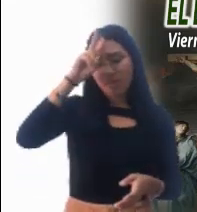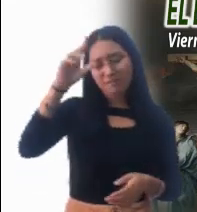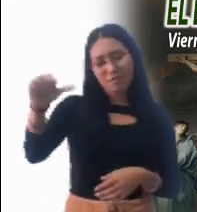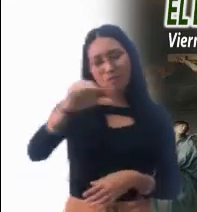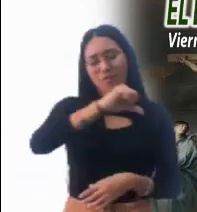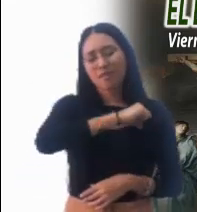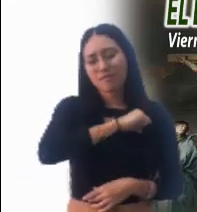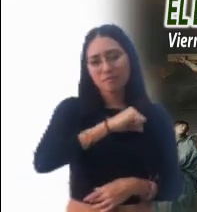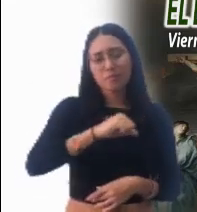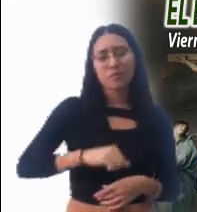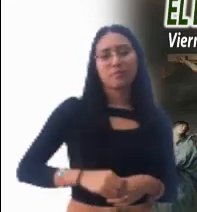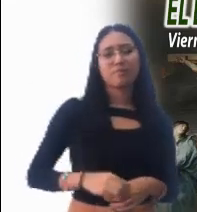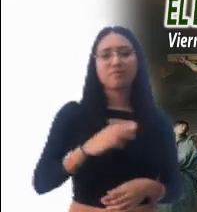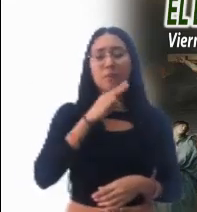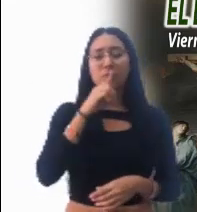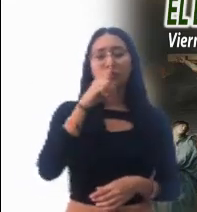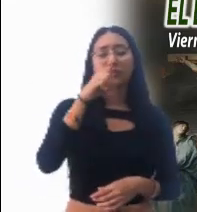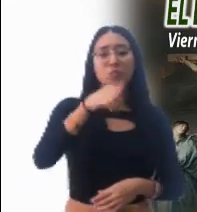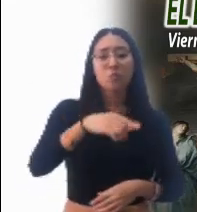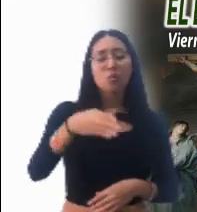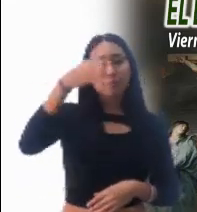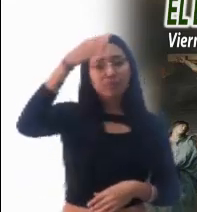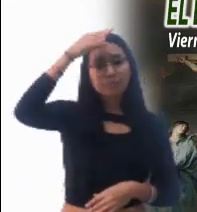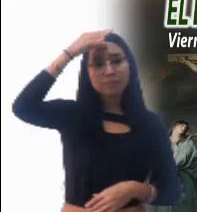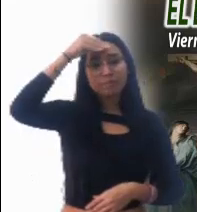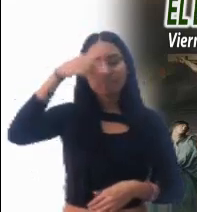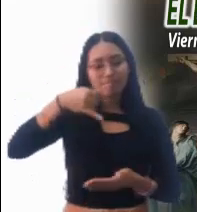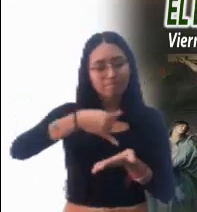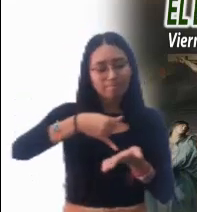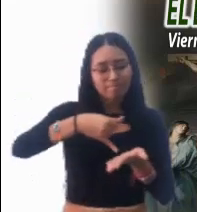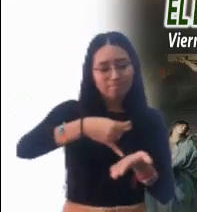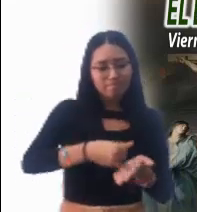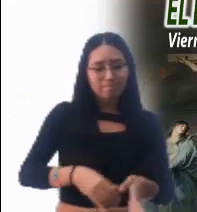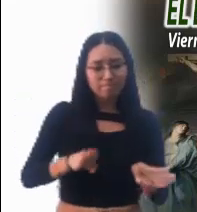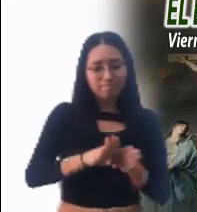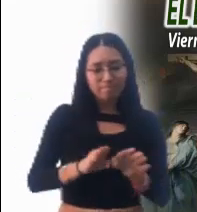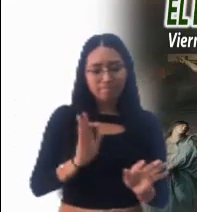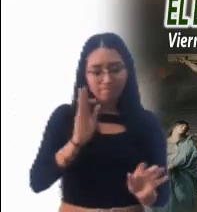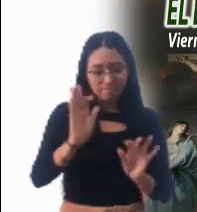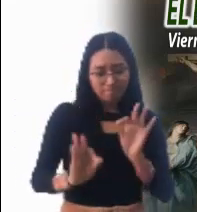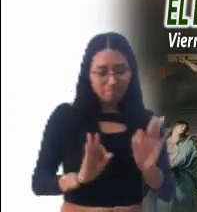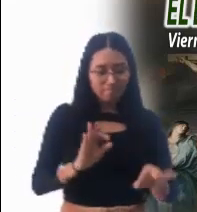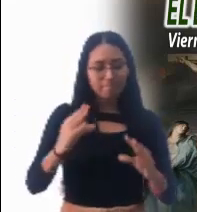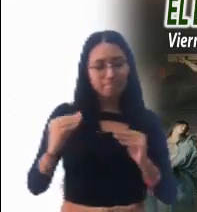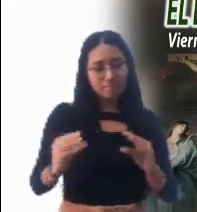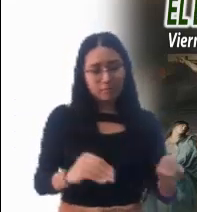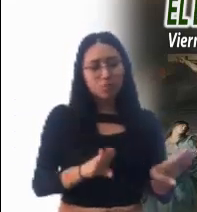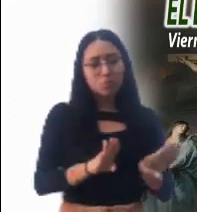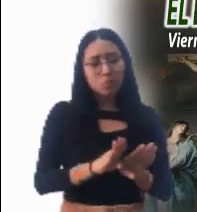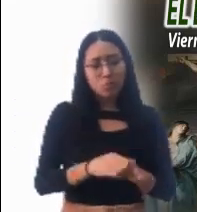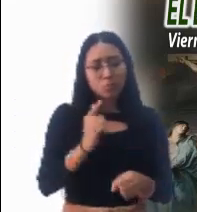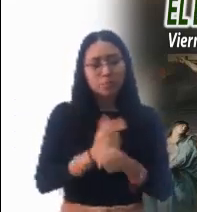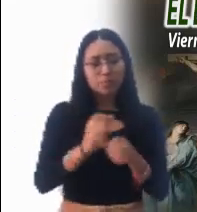Madre del dolor, que has vivido acogiendo la palabra y sembrando el servicio, enséñanos a